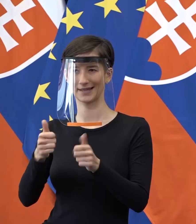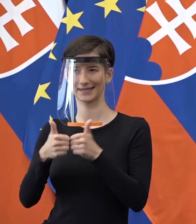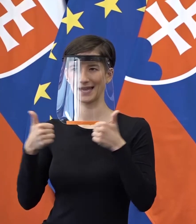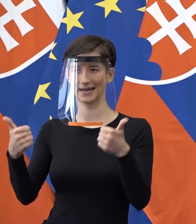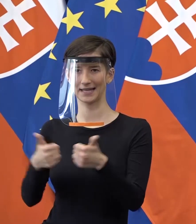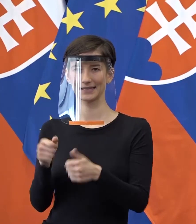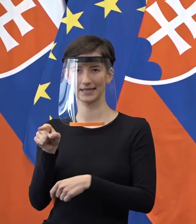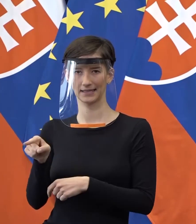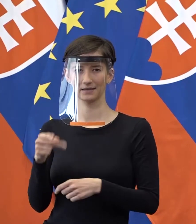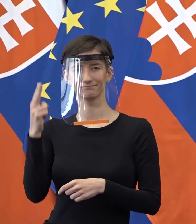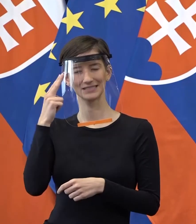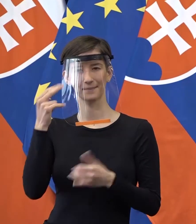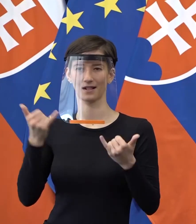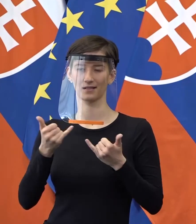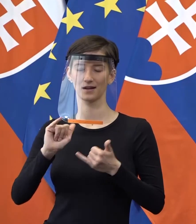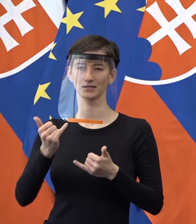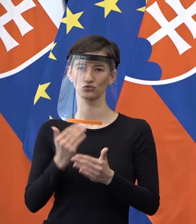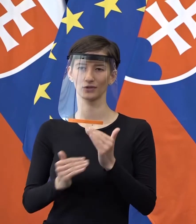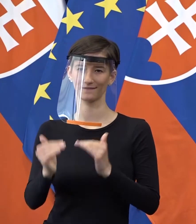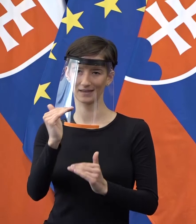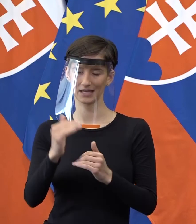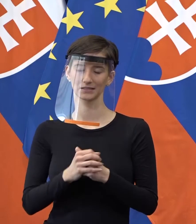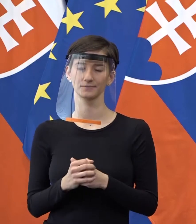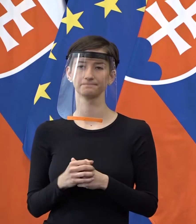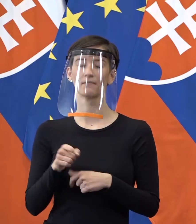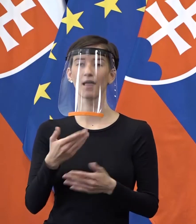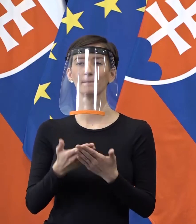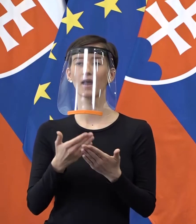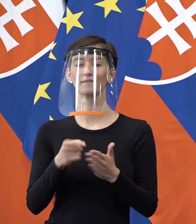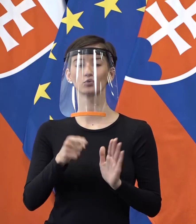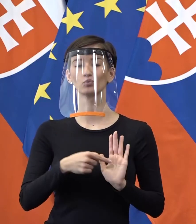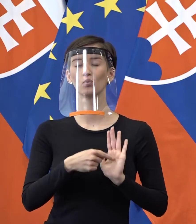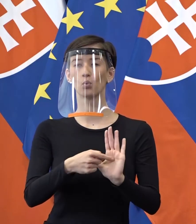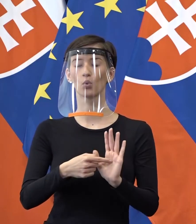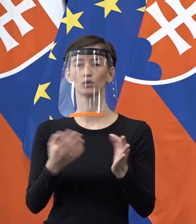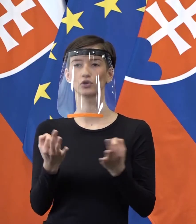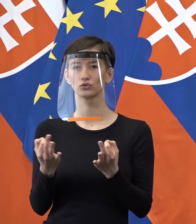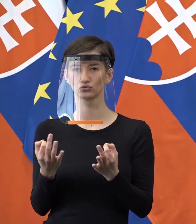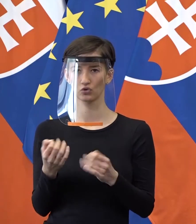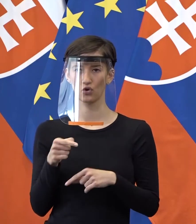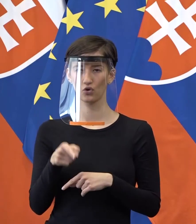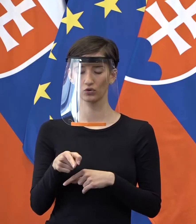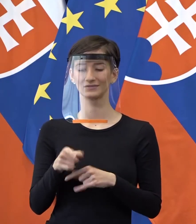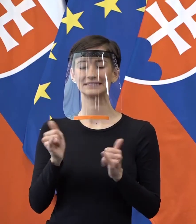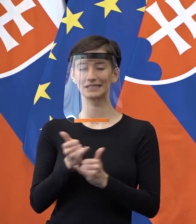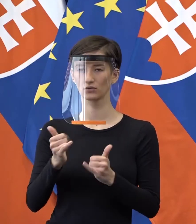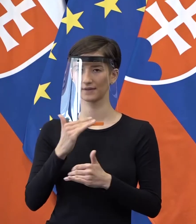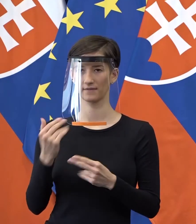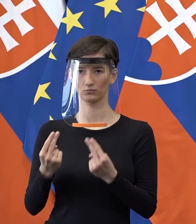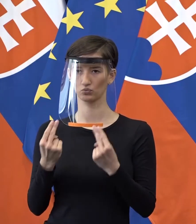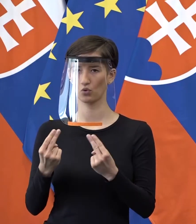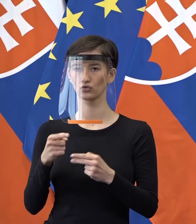napoptnal. Zároveň to je dôkazom toho, že to rozhodnutie dávať ľudí, aj ktorí idú